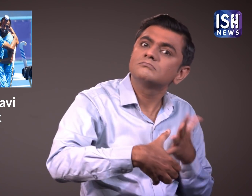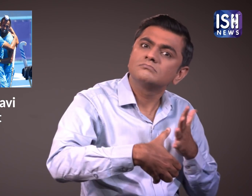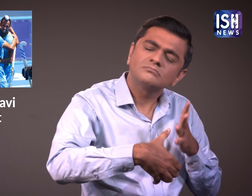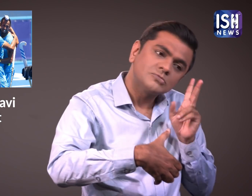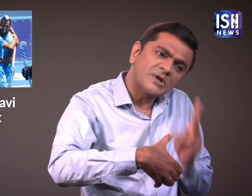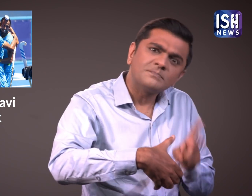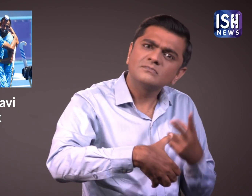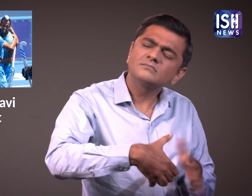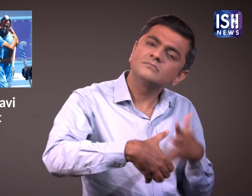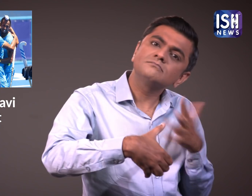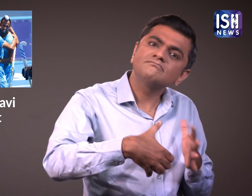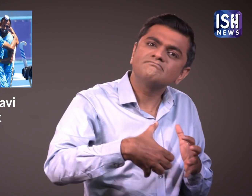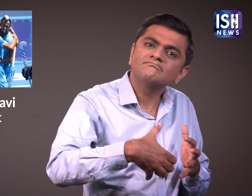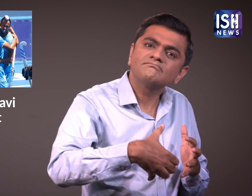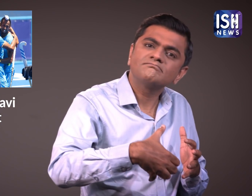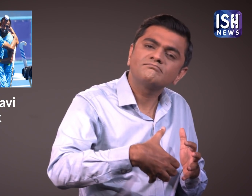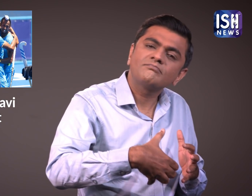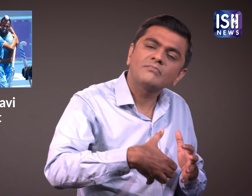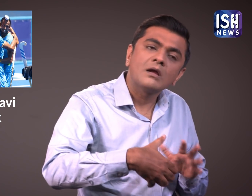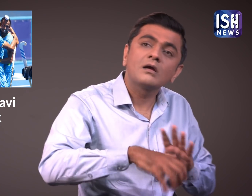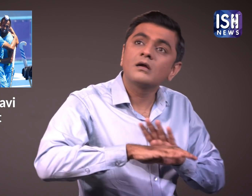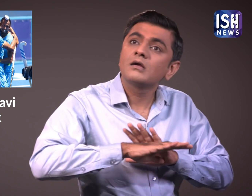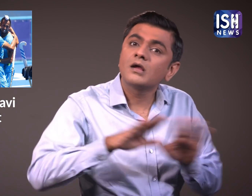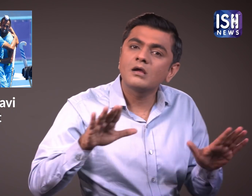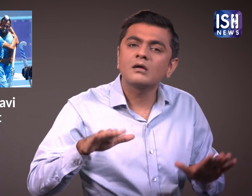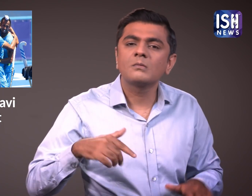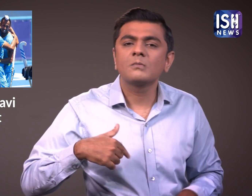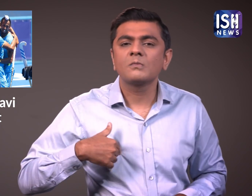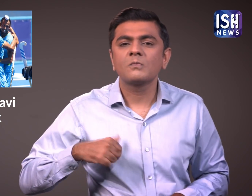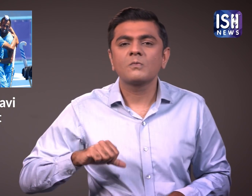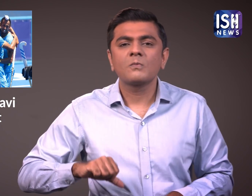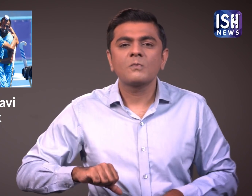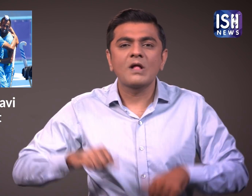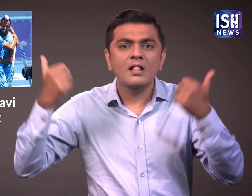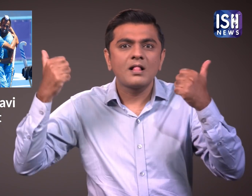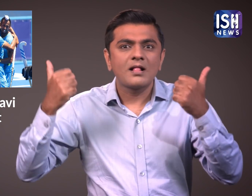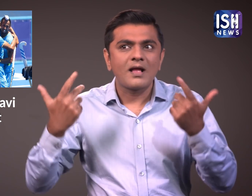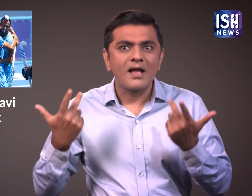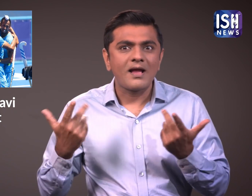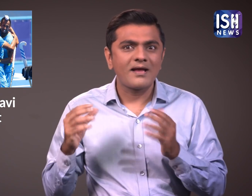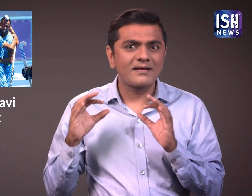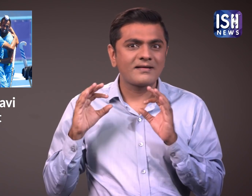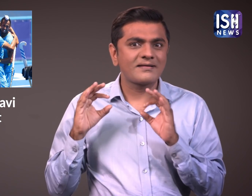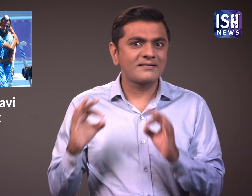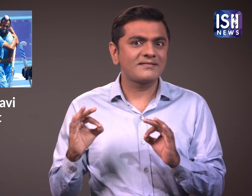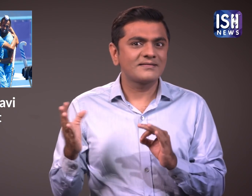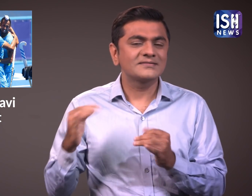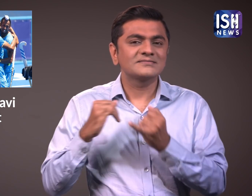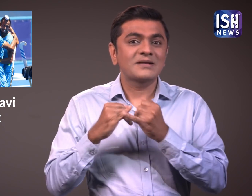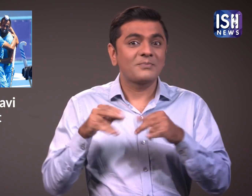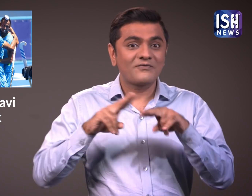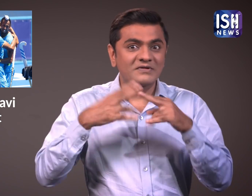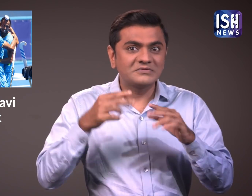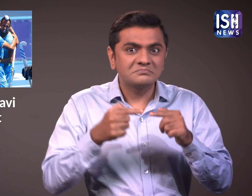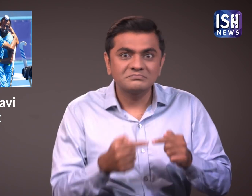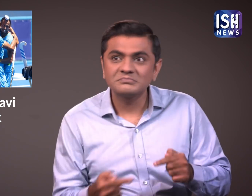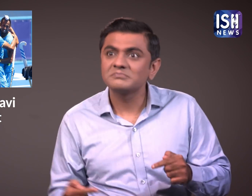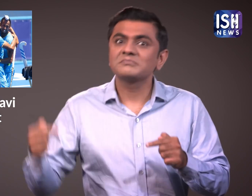फिर भी दहिया ने उसे नहीं छोड़ा। दहिया ने जीत हासल की और आप फाइनल के लिए क्वालिफाई हो गए